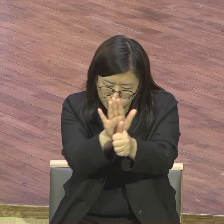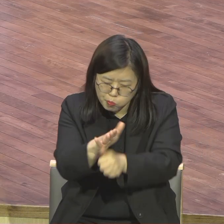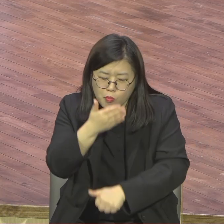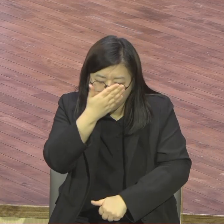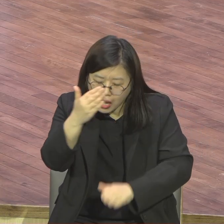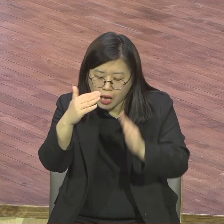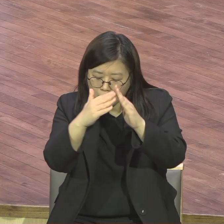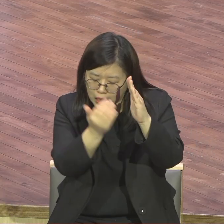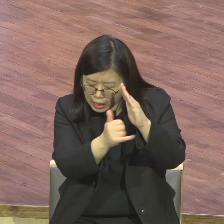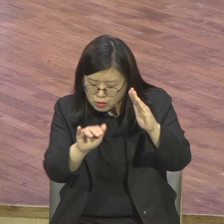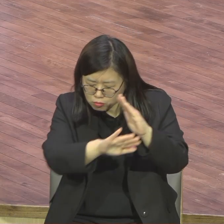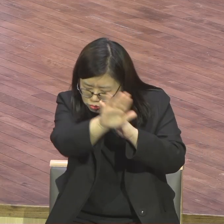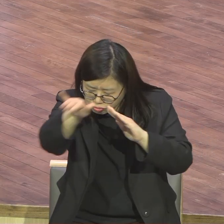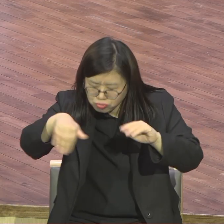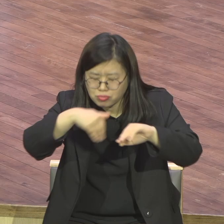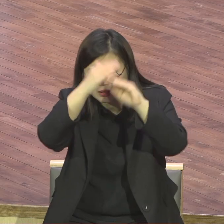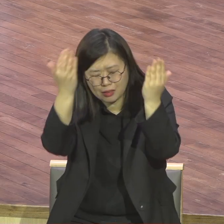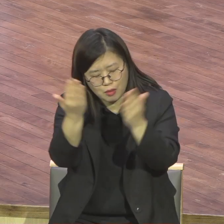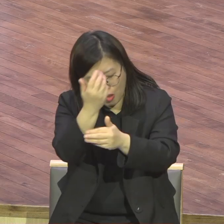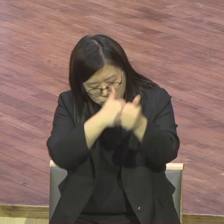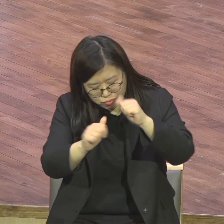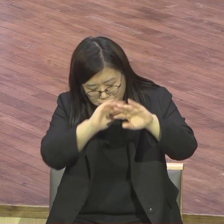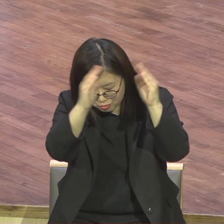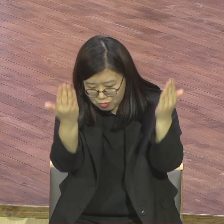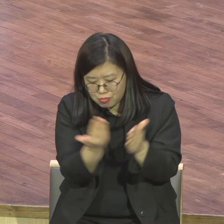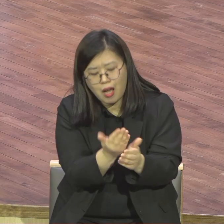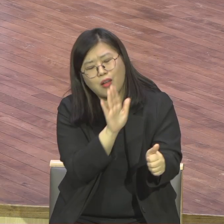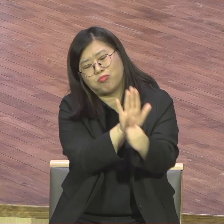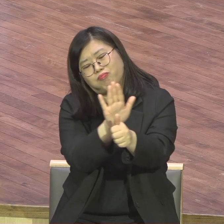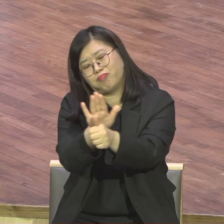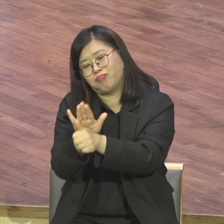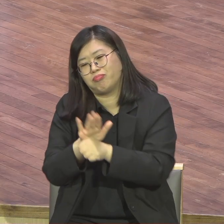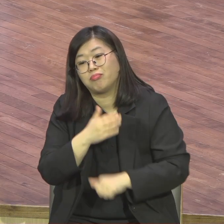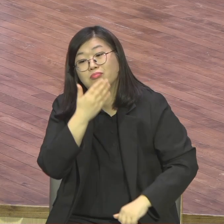여러분이 주인공이에요. 주인공 그래서 어떻게 하면 이렇게 할 수 있느냐